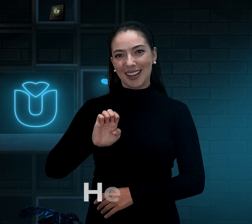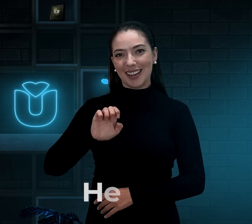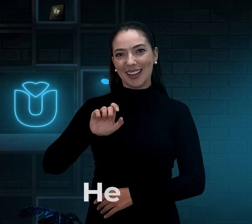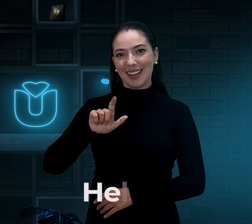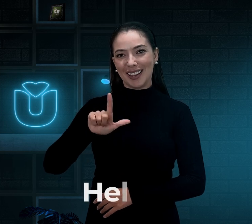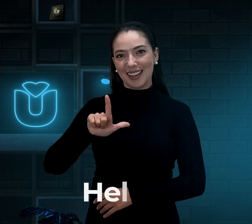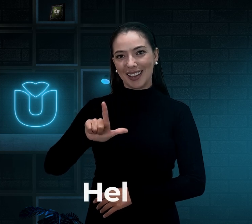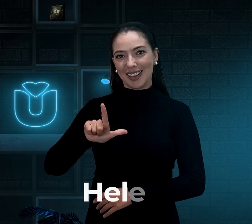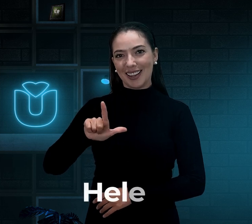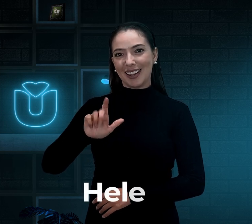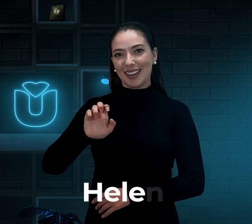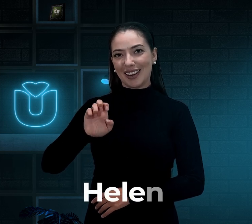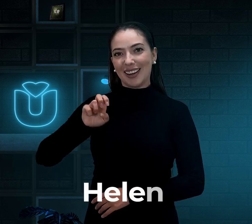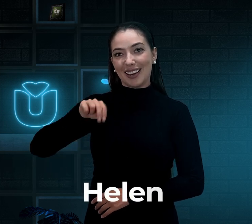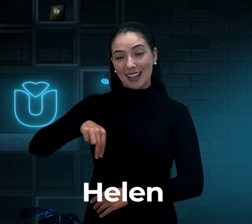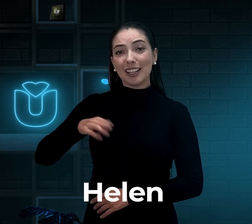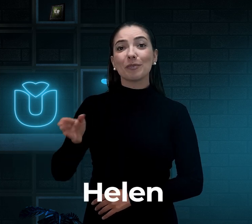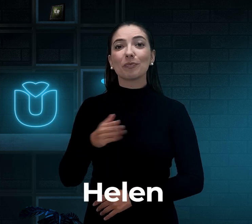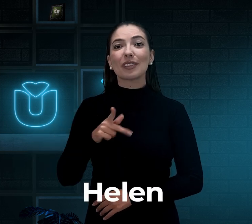Keller.